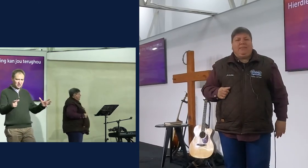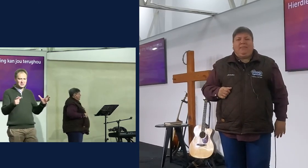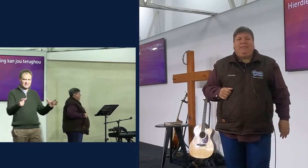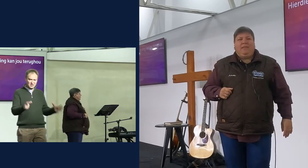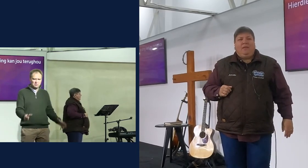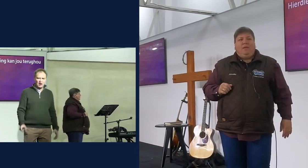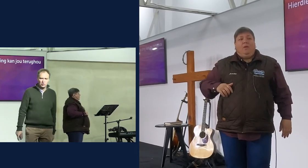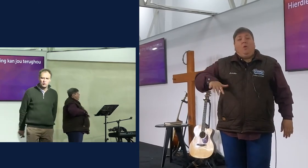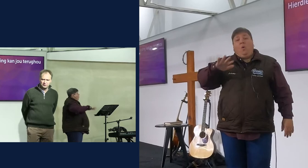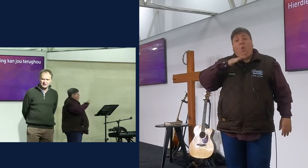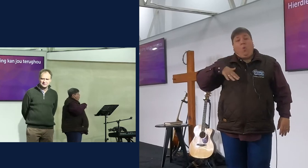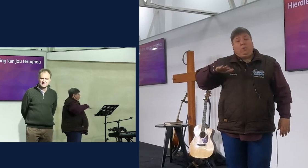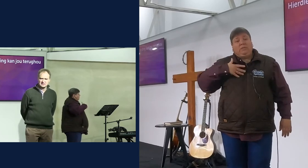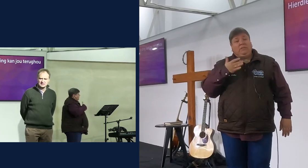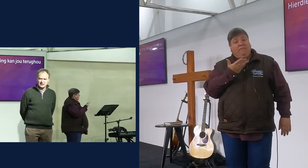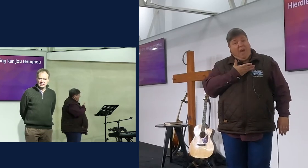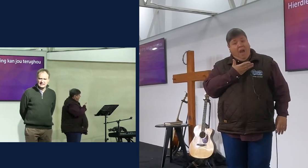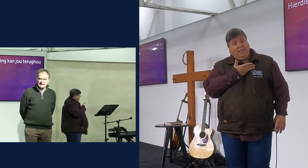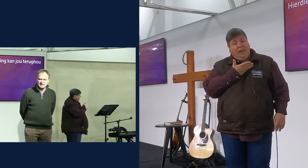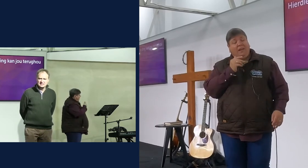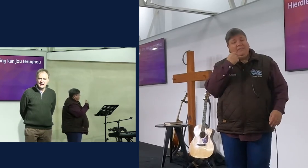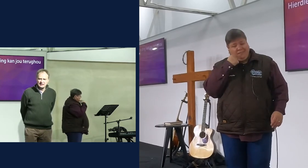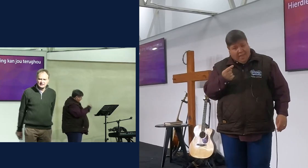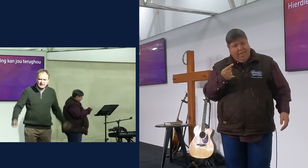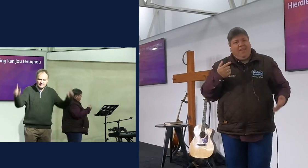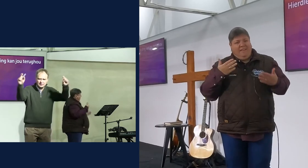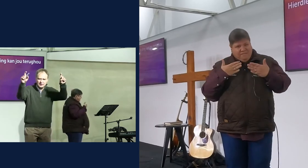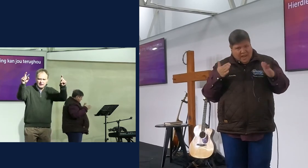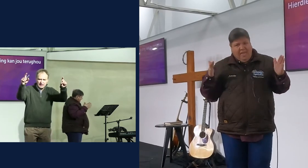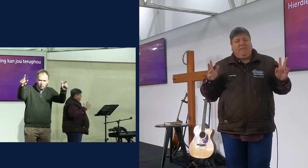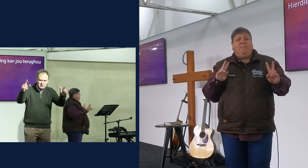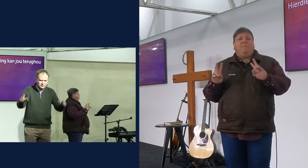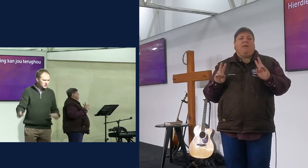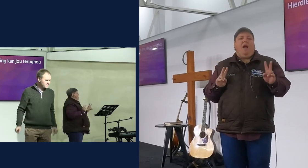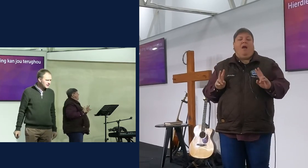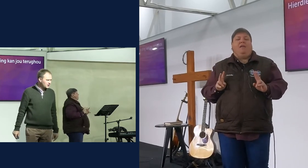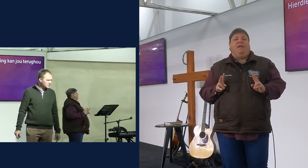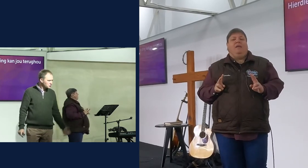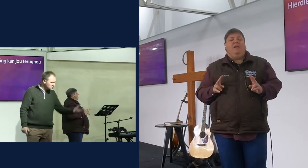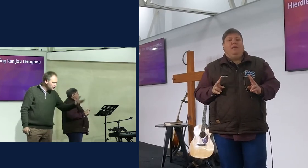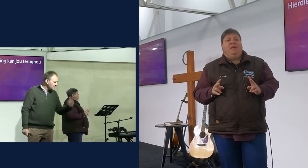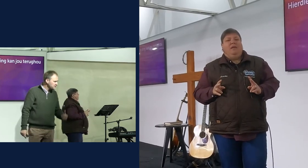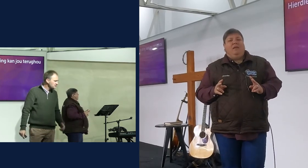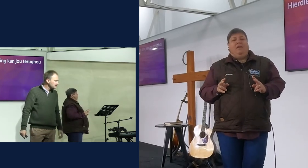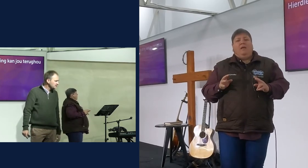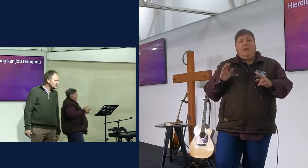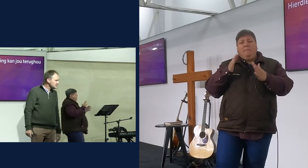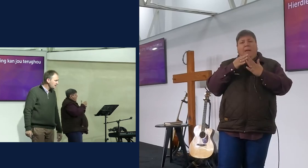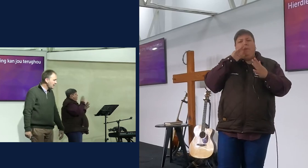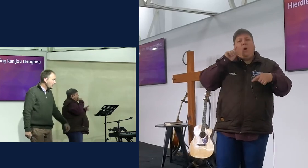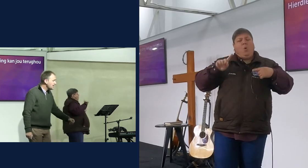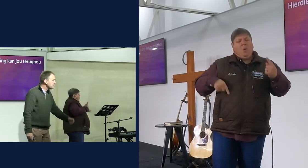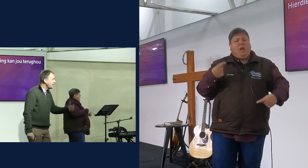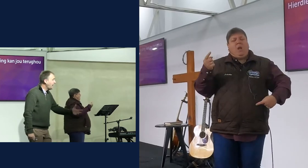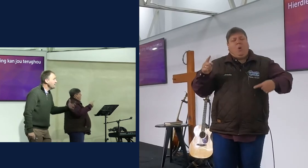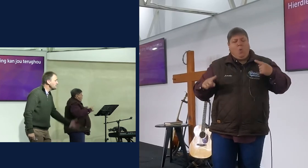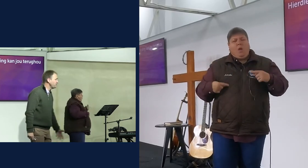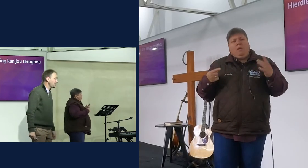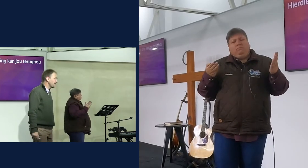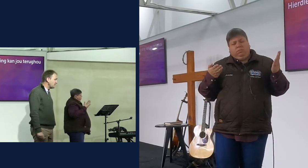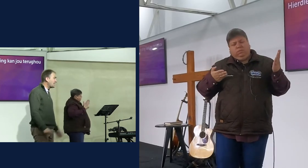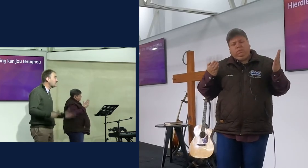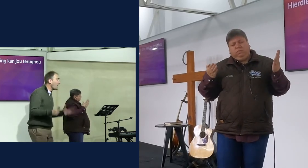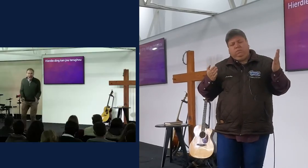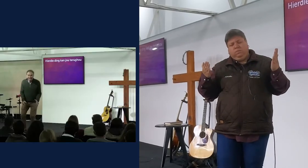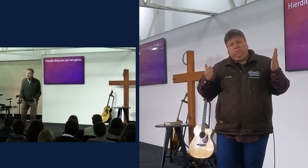onse vader is gebouw om vergifnis, die enigste artikel, in die onse vader wat daar al word, is vergifnis, wat Jesus sê, as jy ander nie